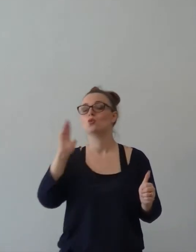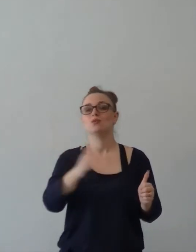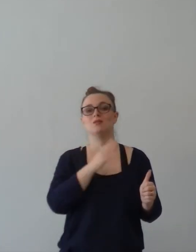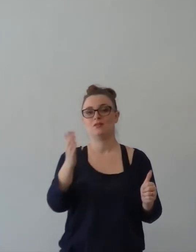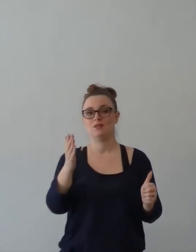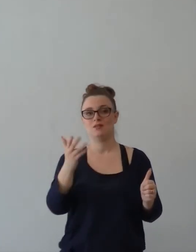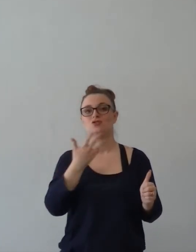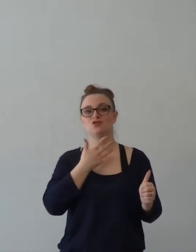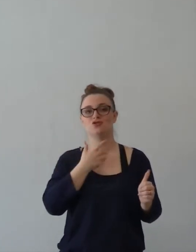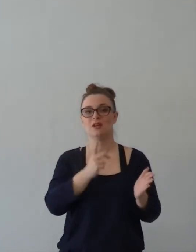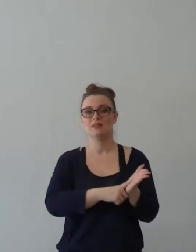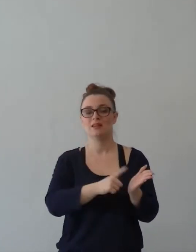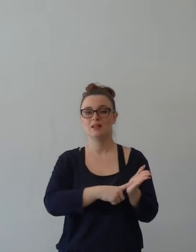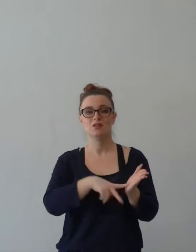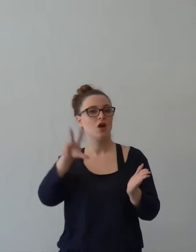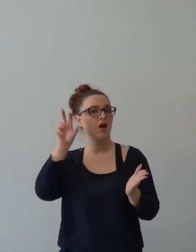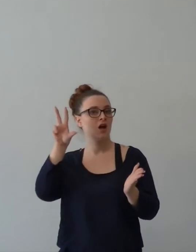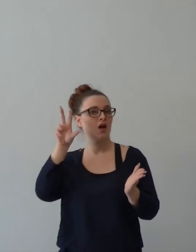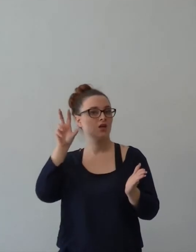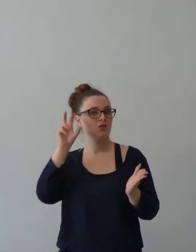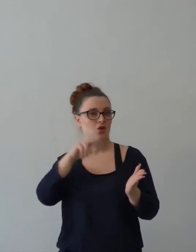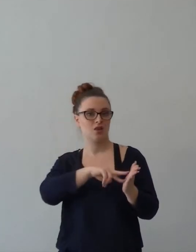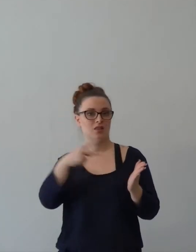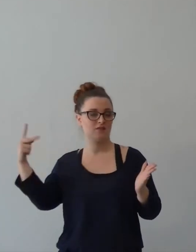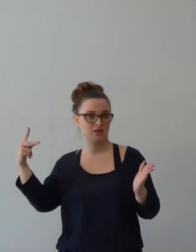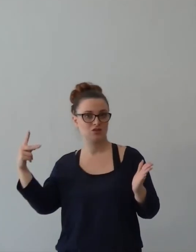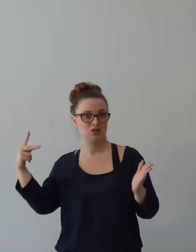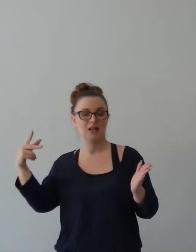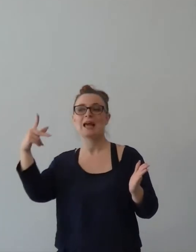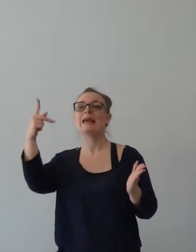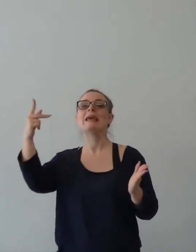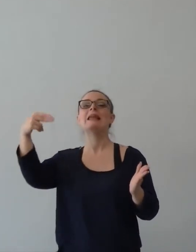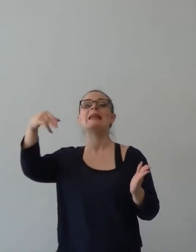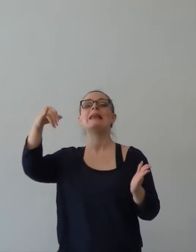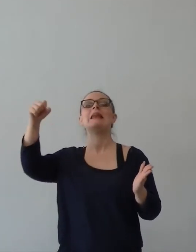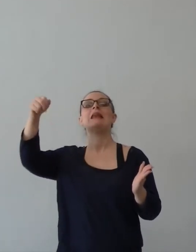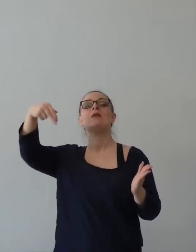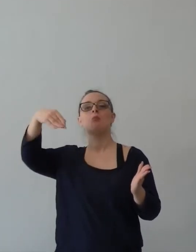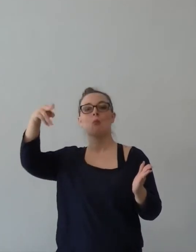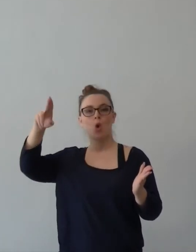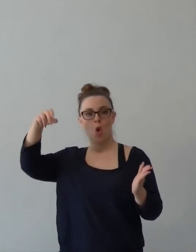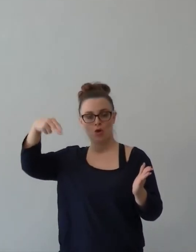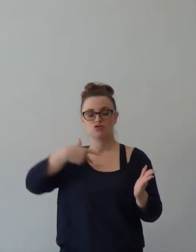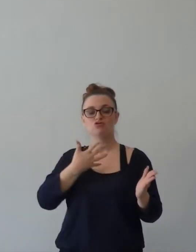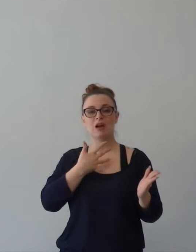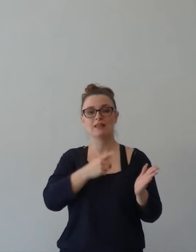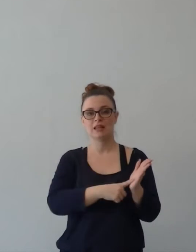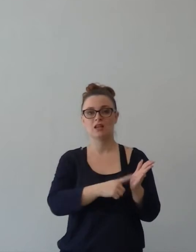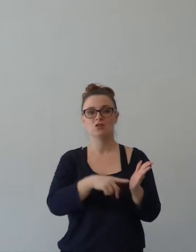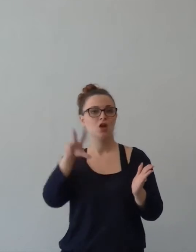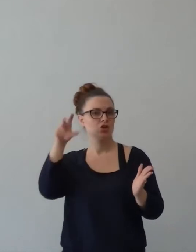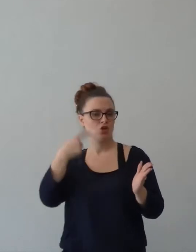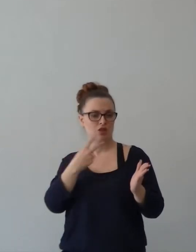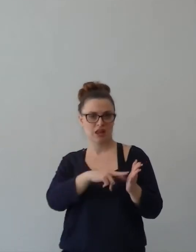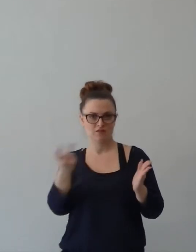ascoltare il messaggio del Vangelo. Kim Jong-un ha il diritto di ascoltare il messaggio del Vangelo. Poi non